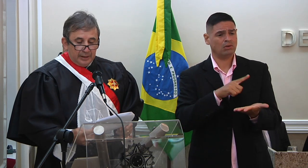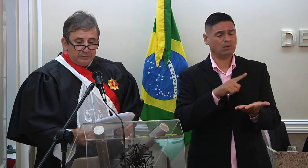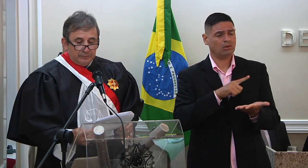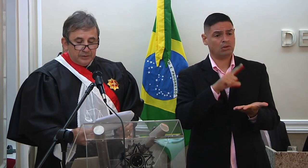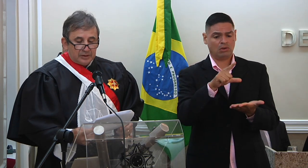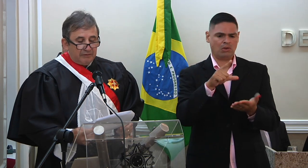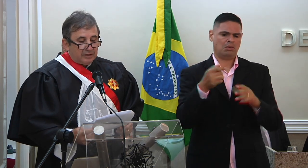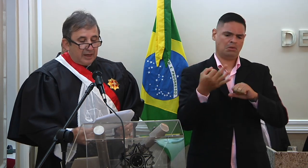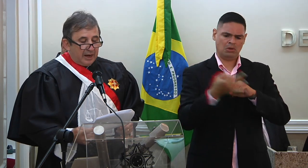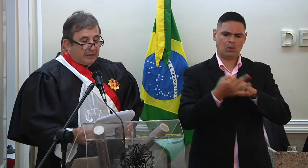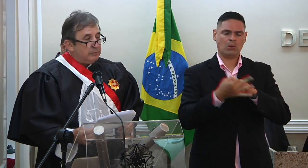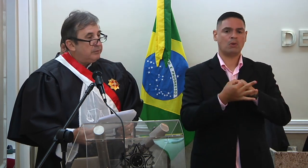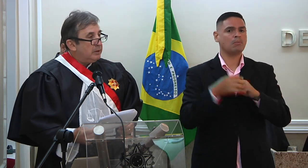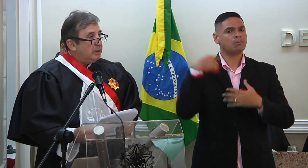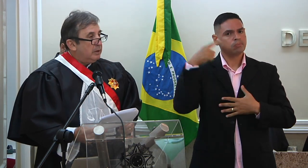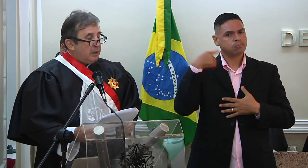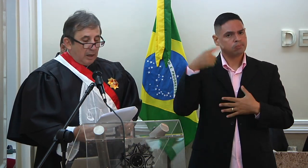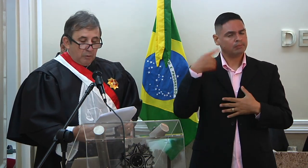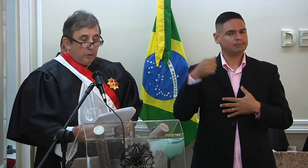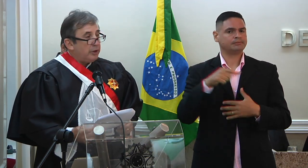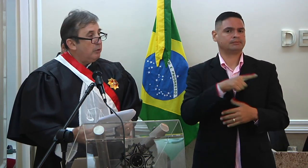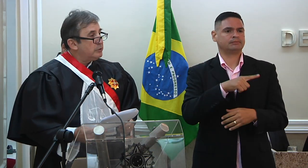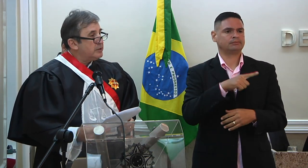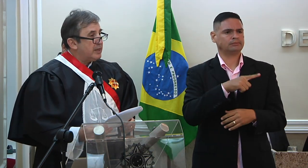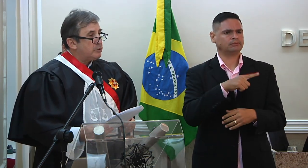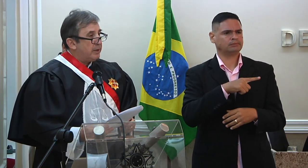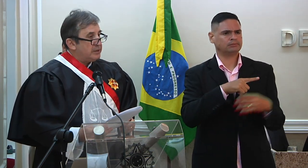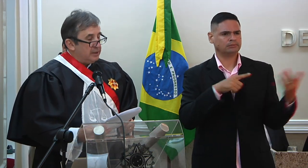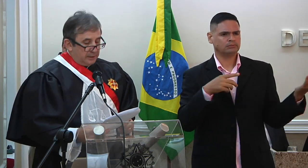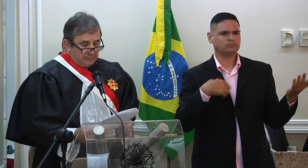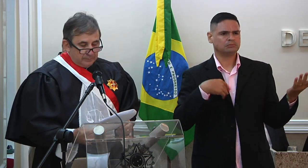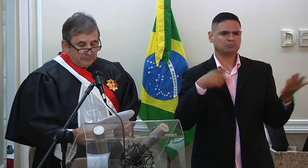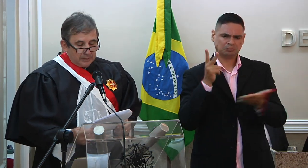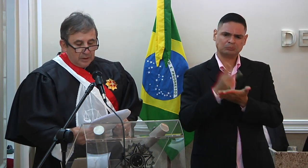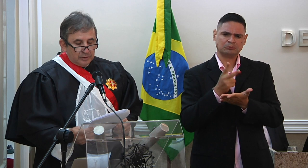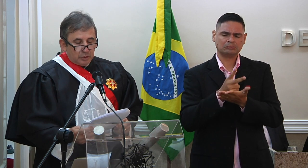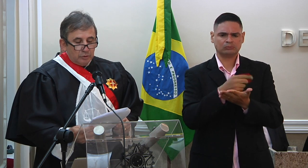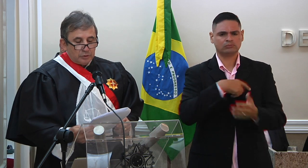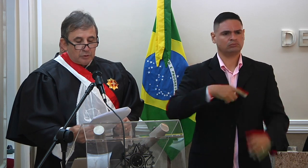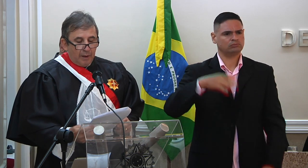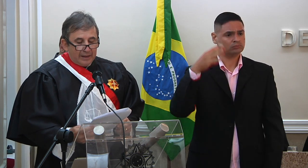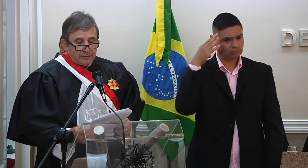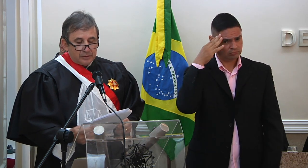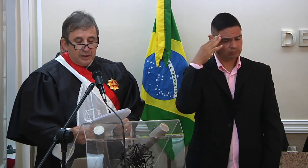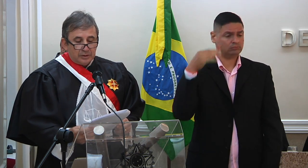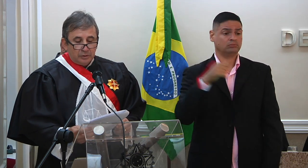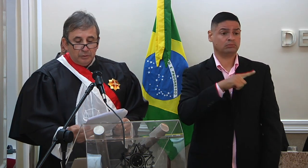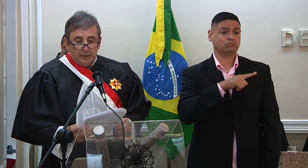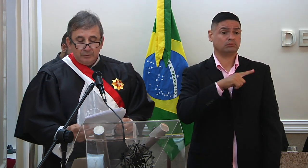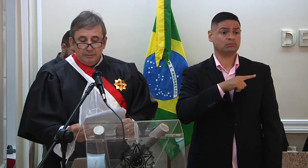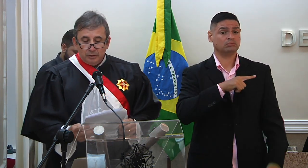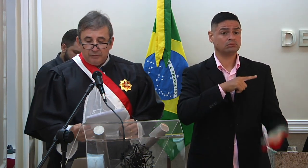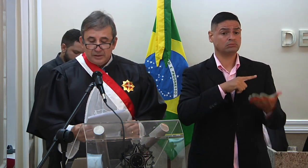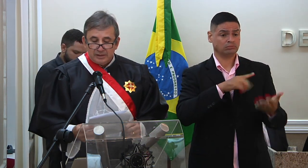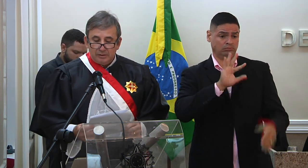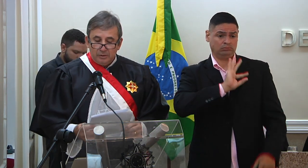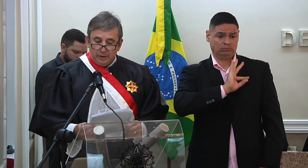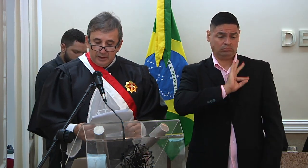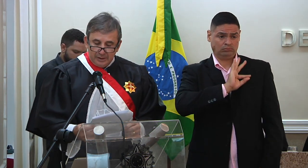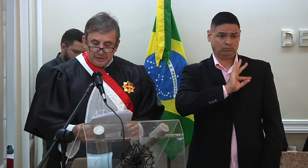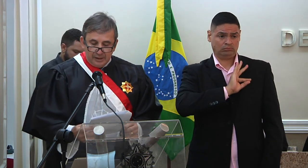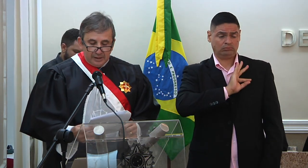graduação em Direito, estava integrado ao glorioso Exército Brasileiro, de cujos quadros se retirou no ano de